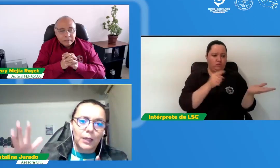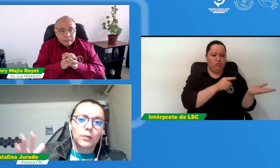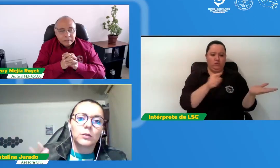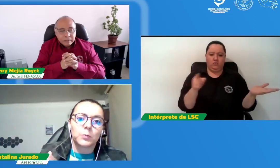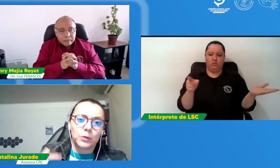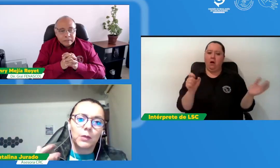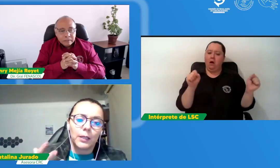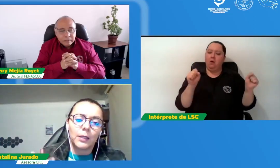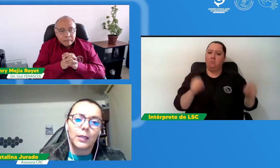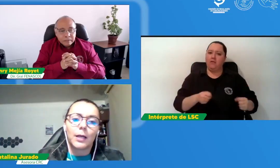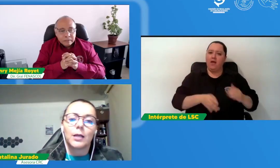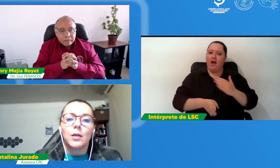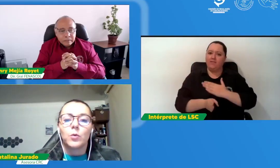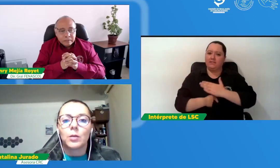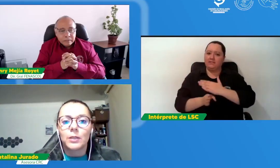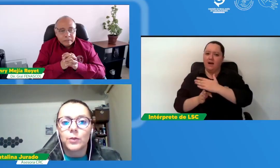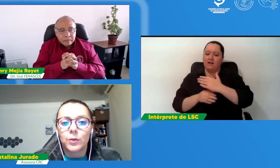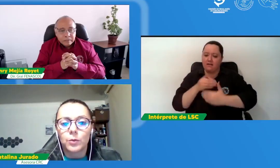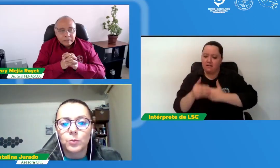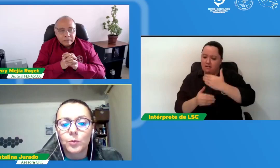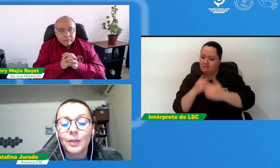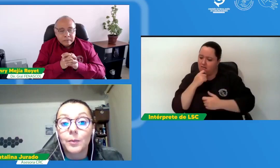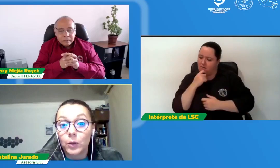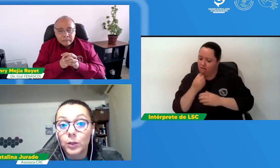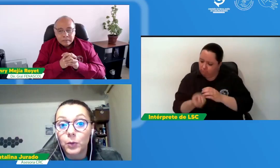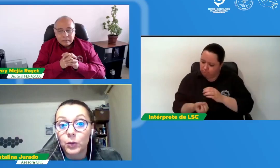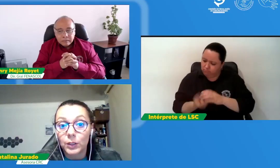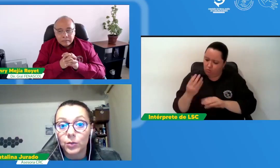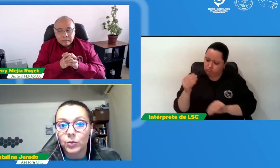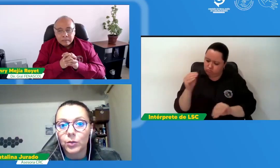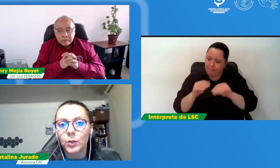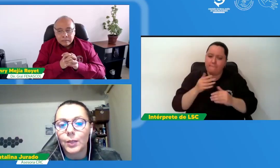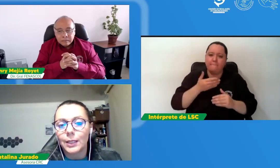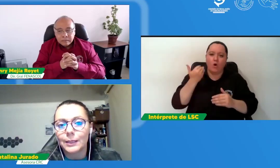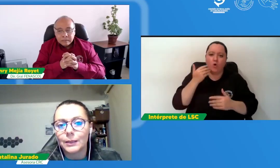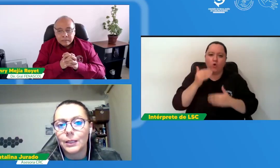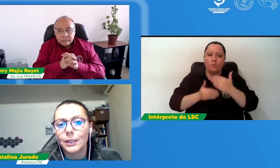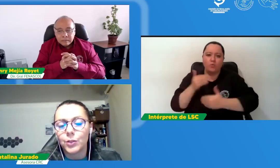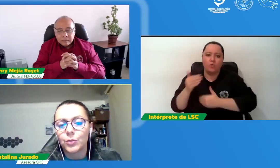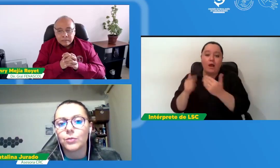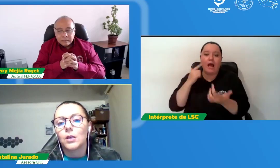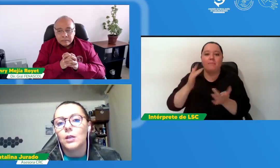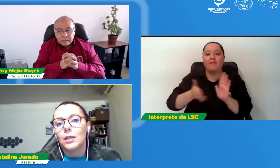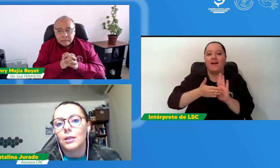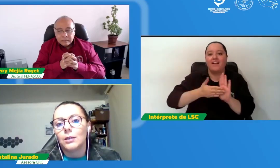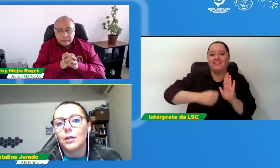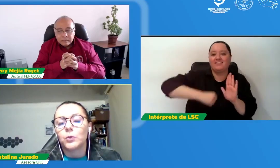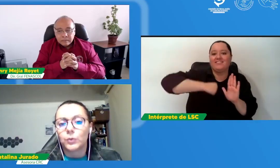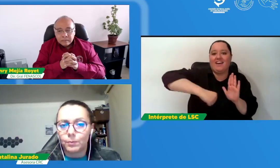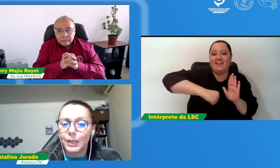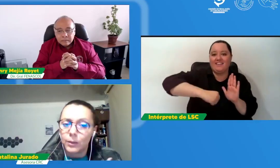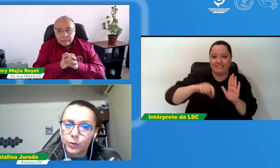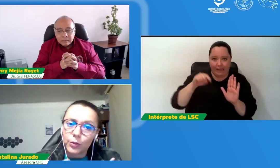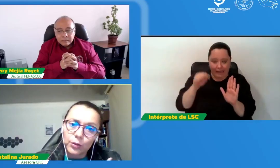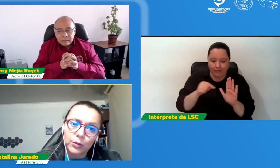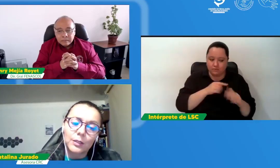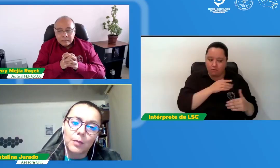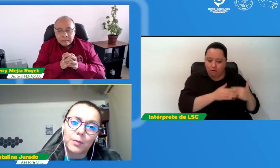donde es posible generar unos mejores procesos en cuanto a la garantía de derechos que digamos para nosotros desde el primer